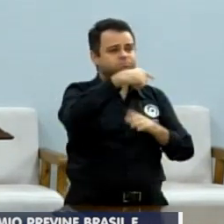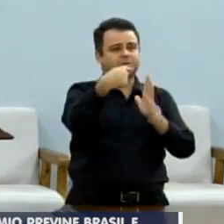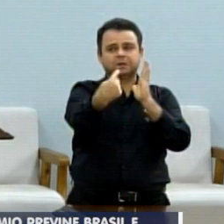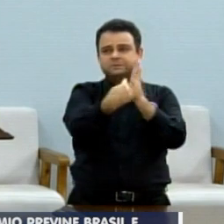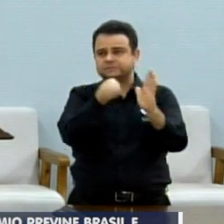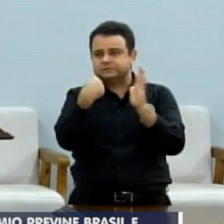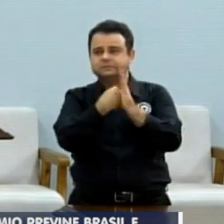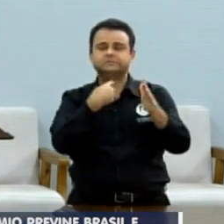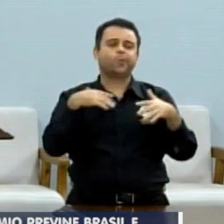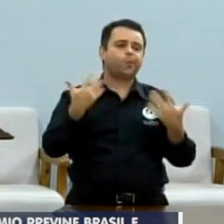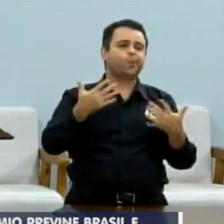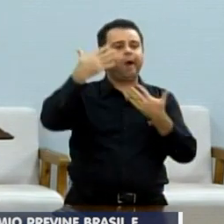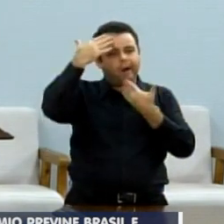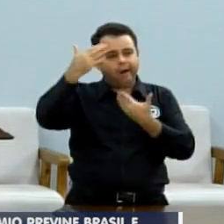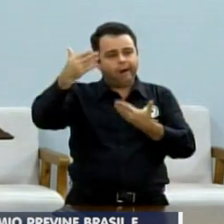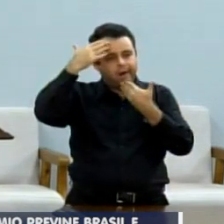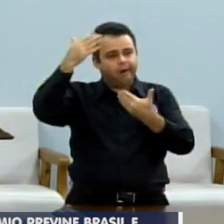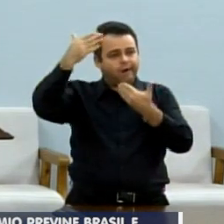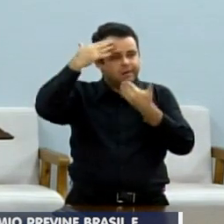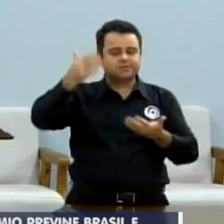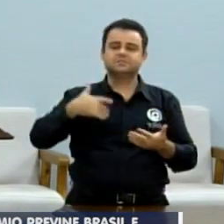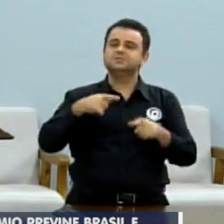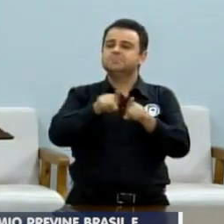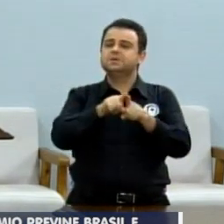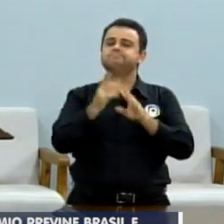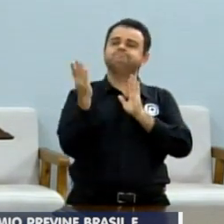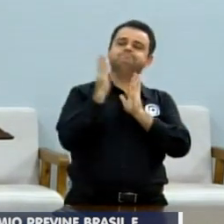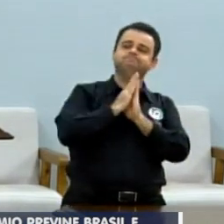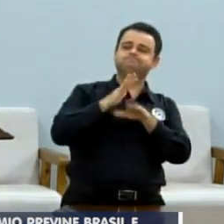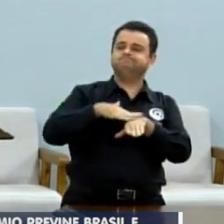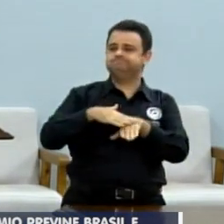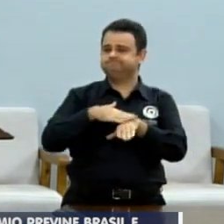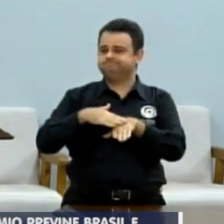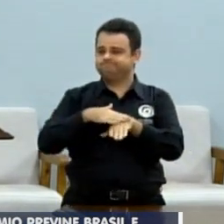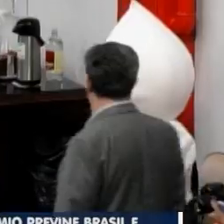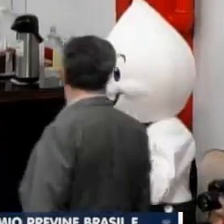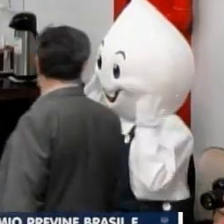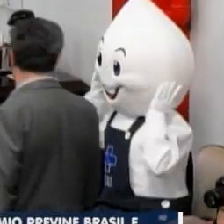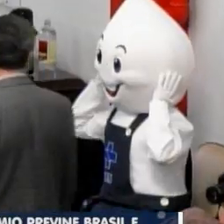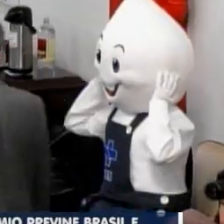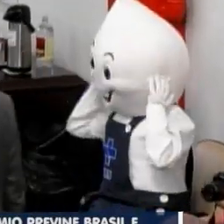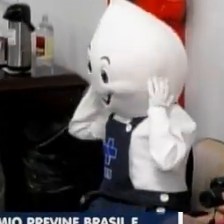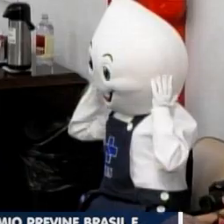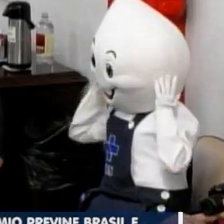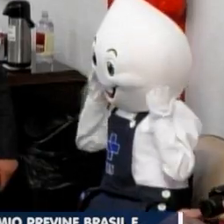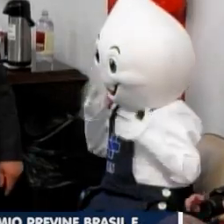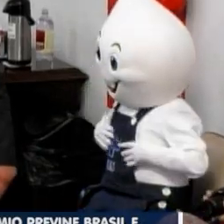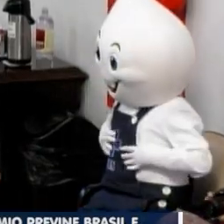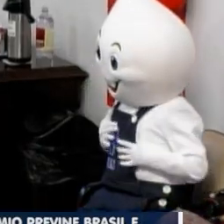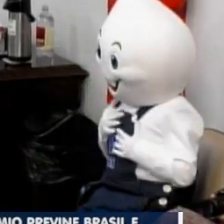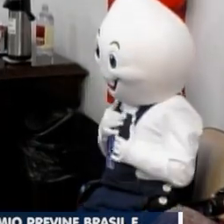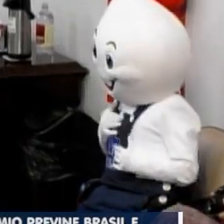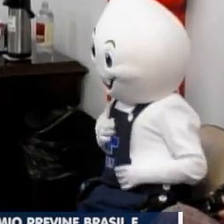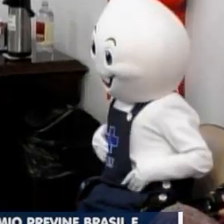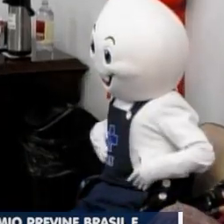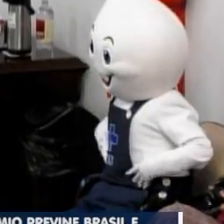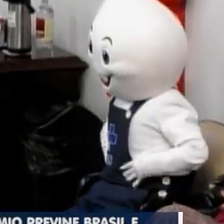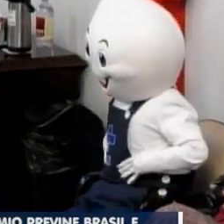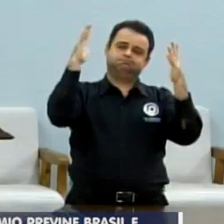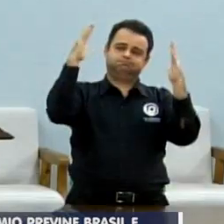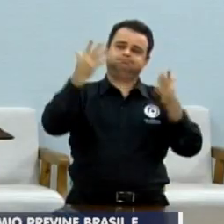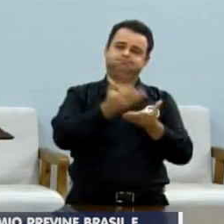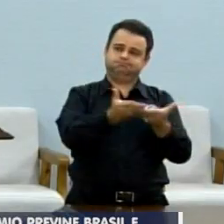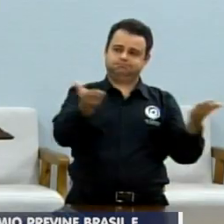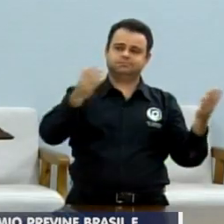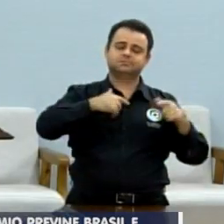Questionando, agradecendo, procurando por um item ou outro. Então, fico aqui. O parabéns para vocês, vereadores. Eu sei